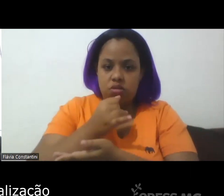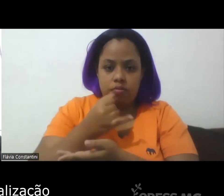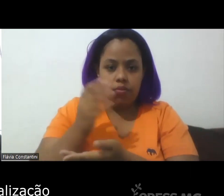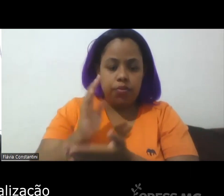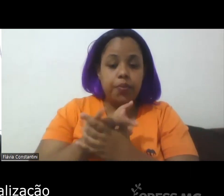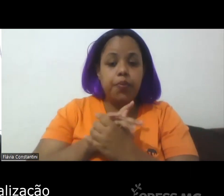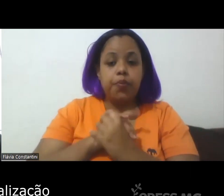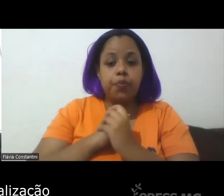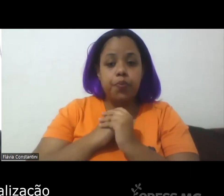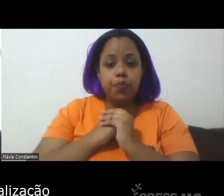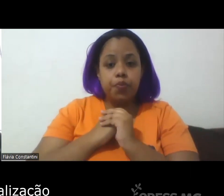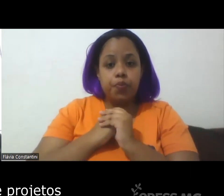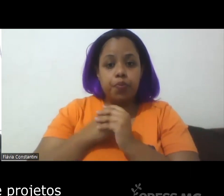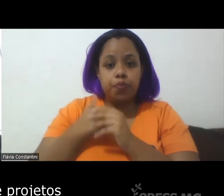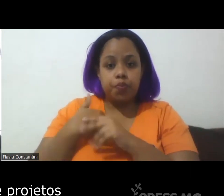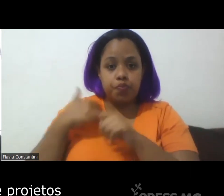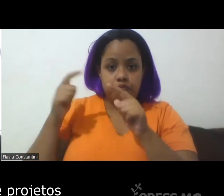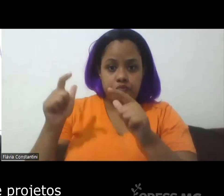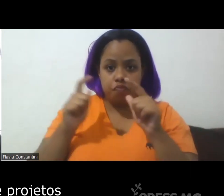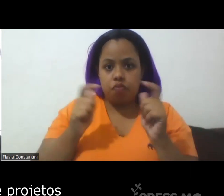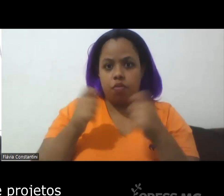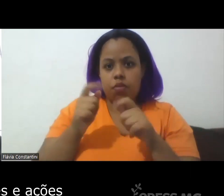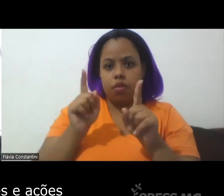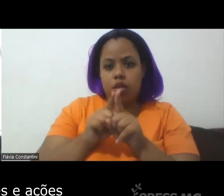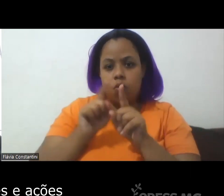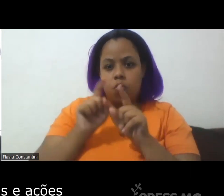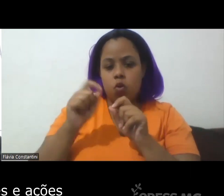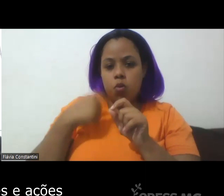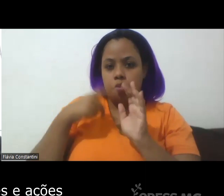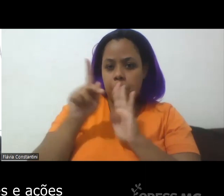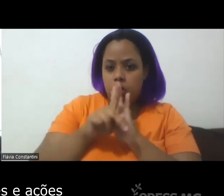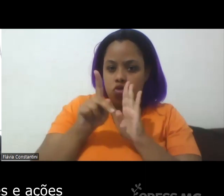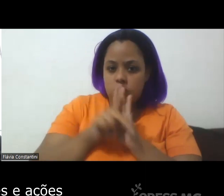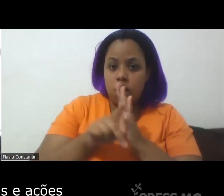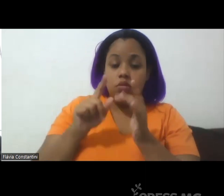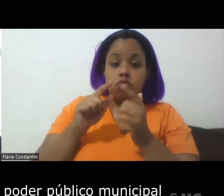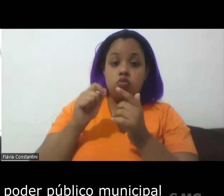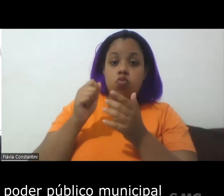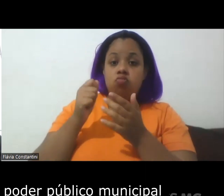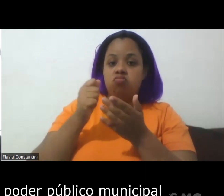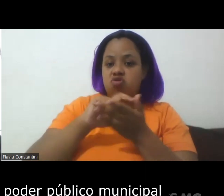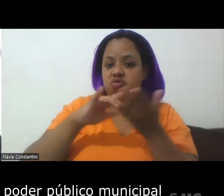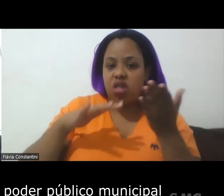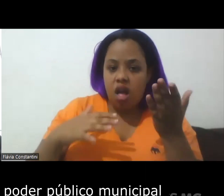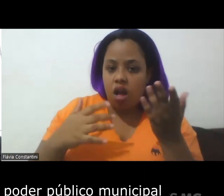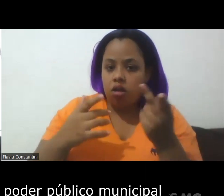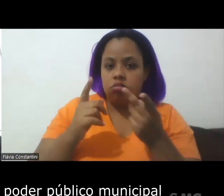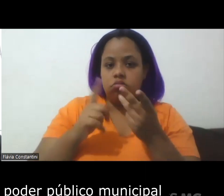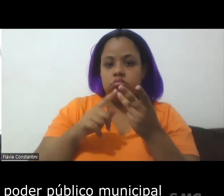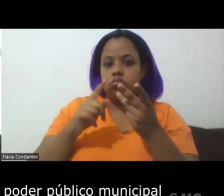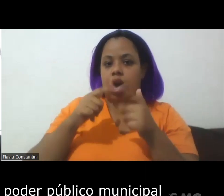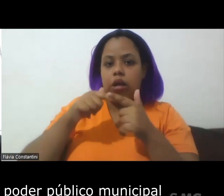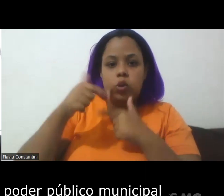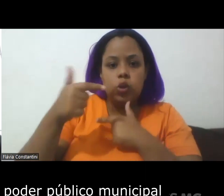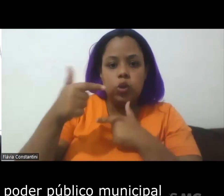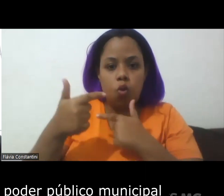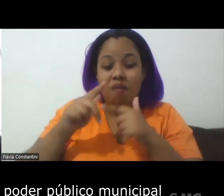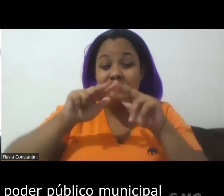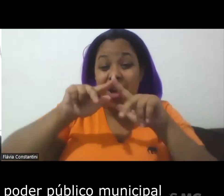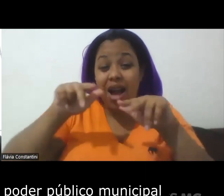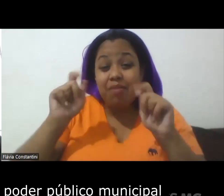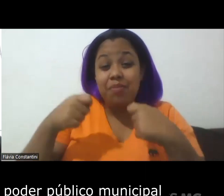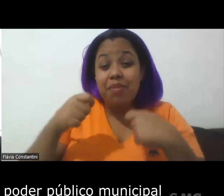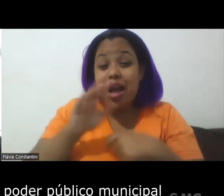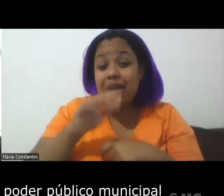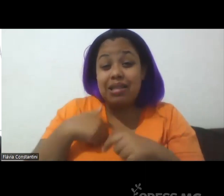a localização talvez de projetos, atividades e ações que dependem muito do poder público